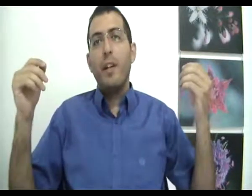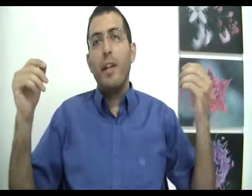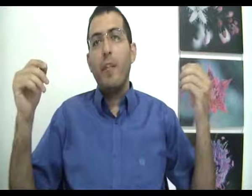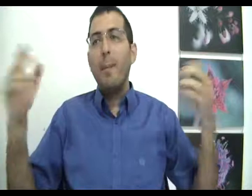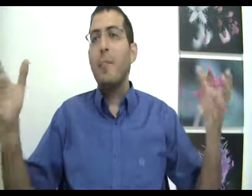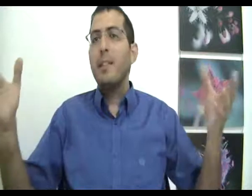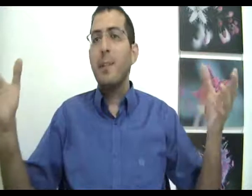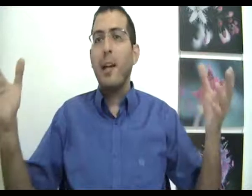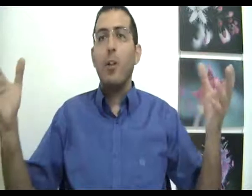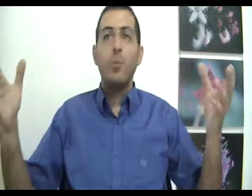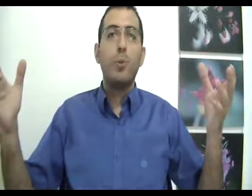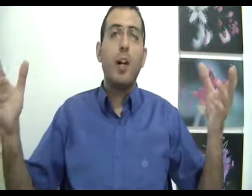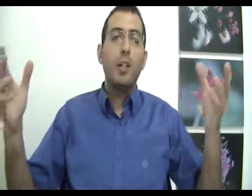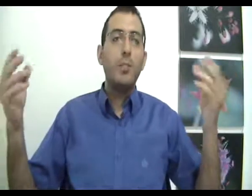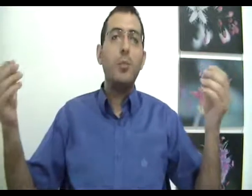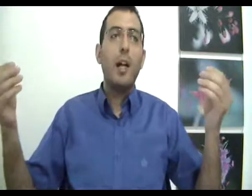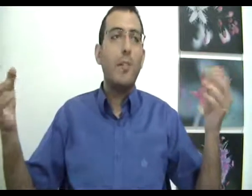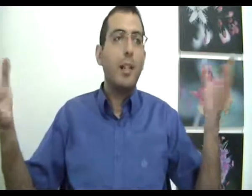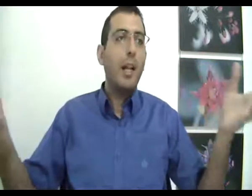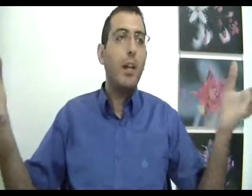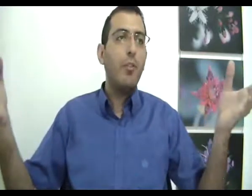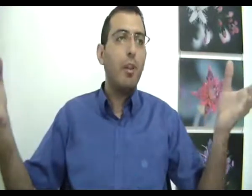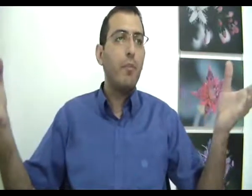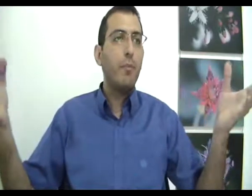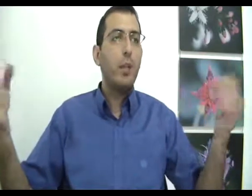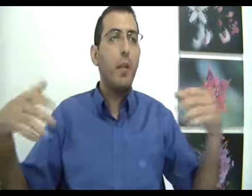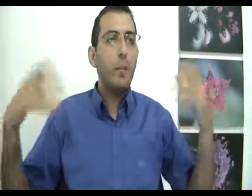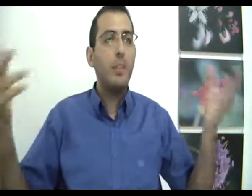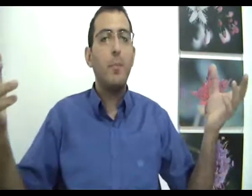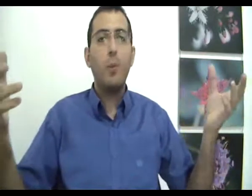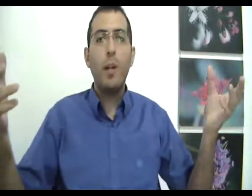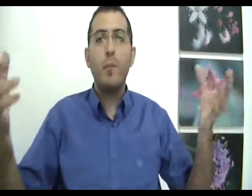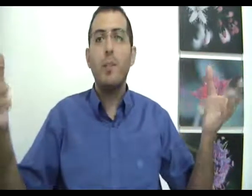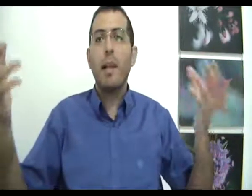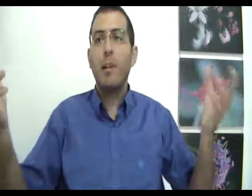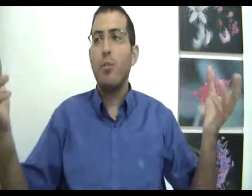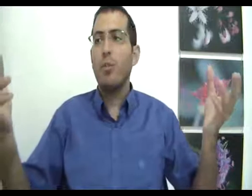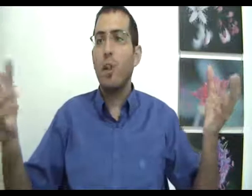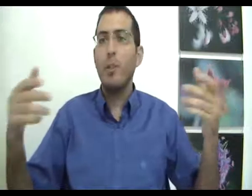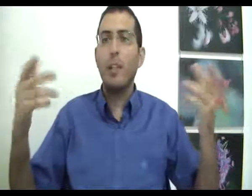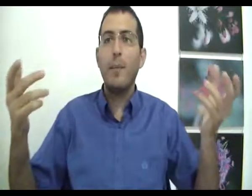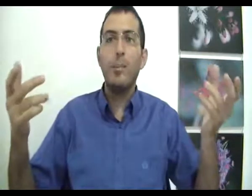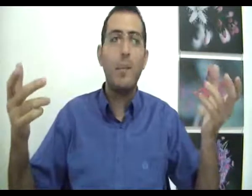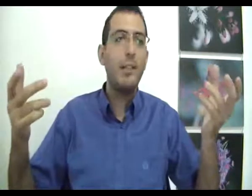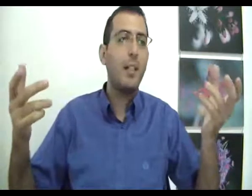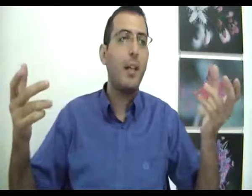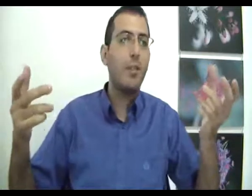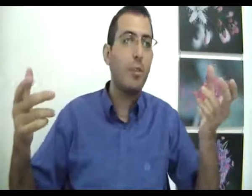ומה זה בעצם נקרא להיות מאושר? להיות מאושר הכוונה להרגיש טוב וכולם רוצים להרגיש טוב כל מה שאדם רוצה בעצם זה להרגיש טוב